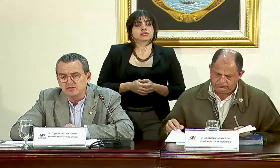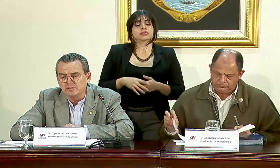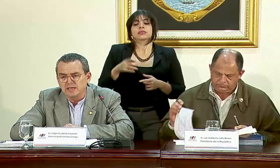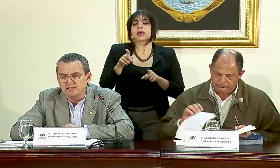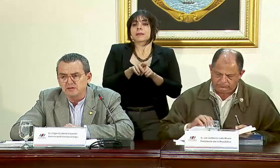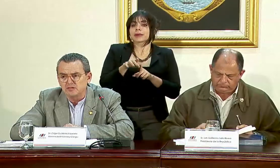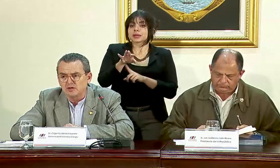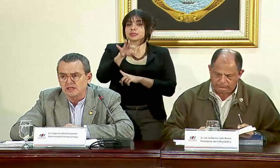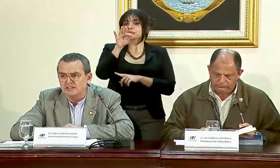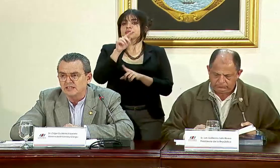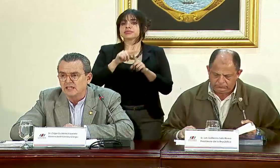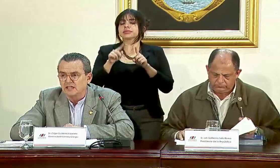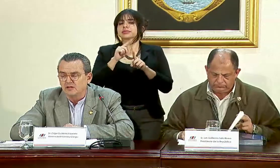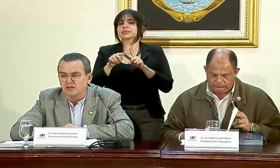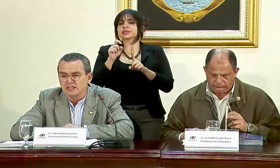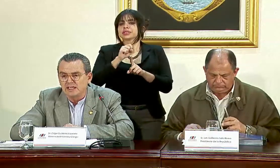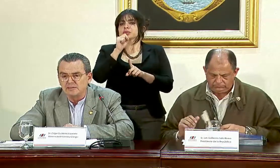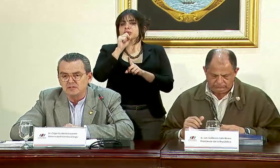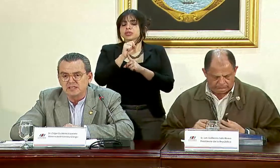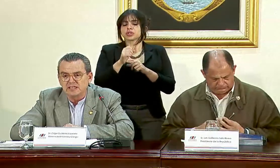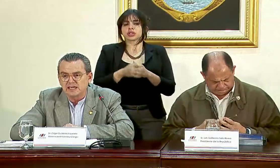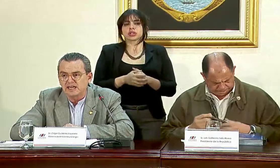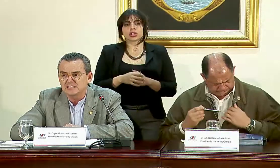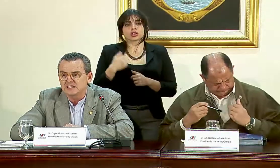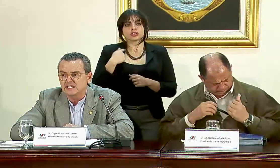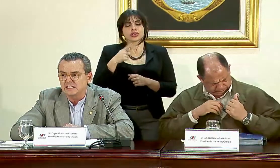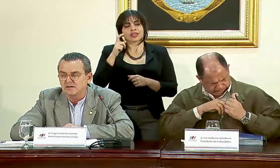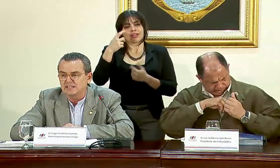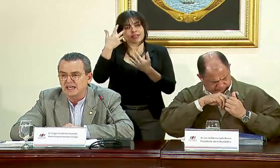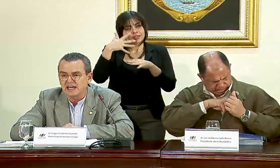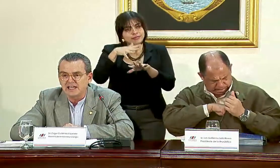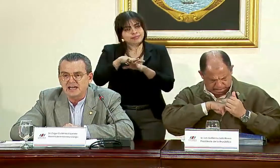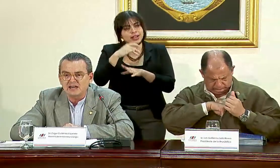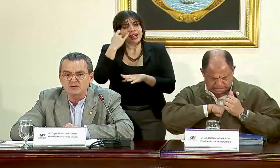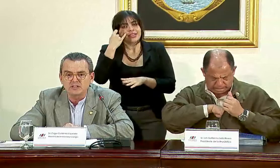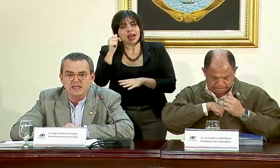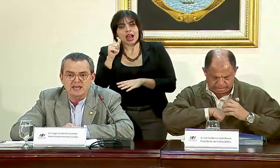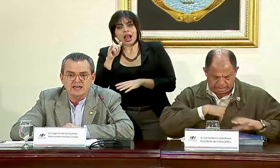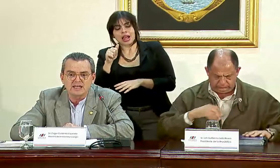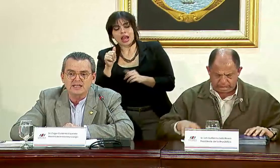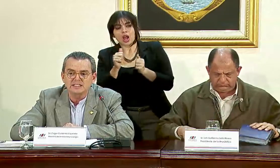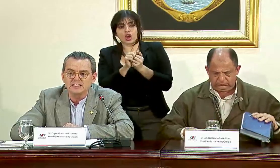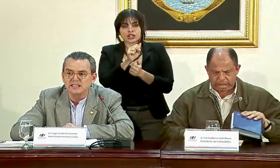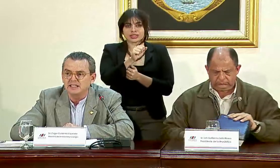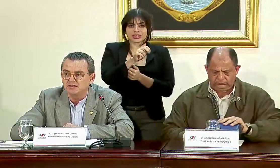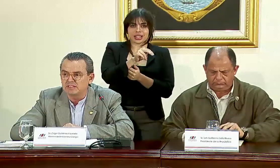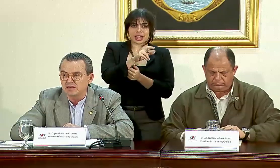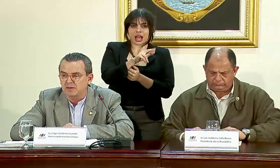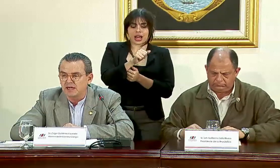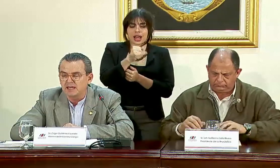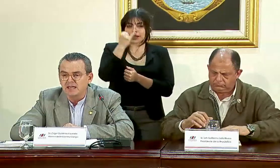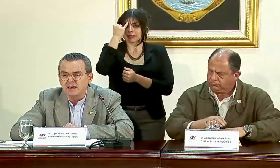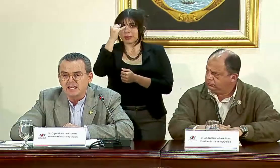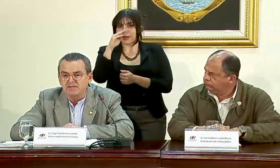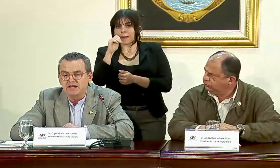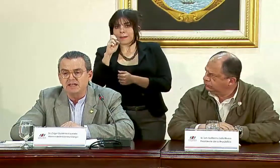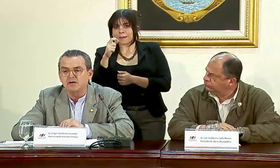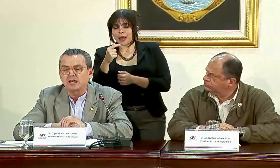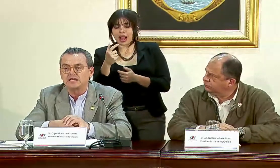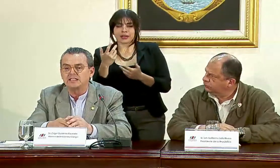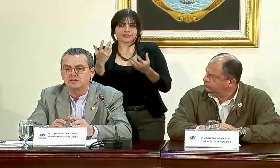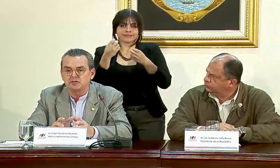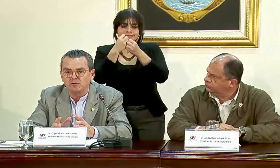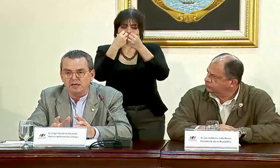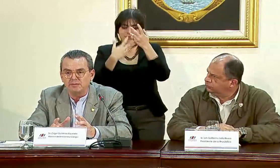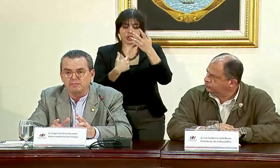Encontramos también situaciones donde teníamos que integrar las iniciativas del AIA con Senara, las iniciativas del MAC, en fin,